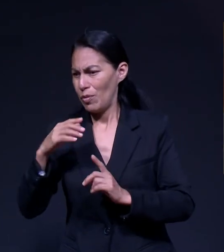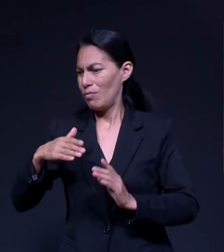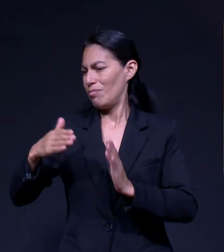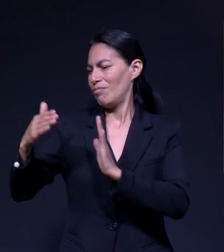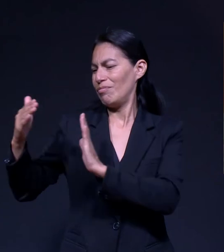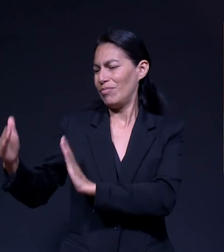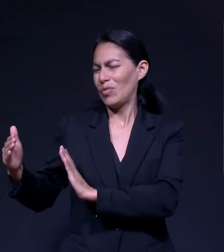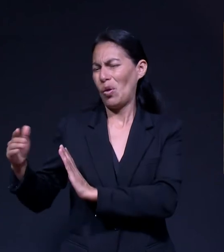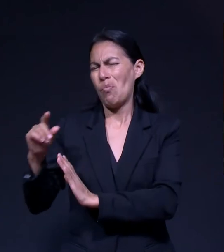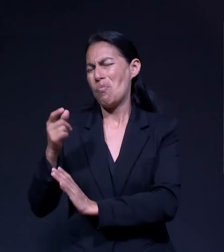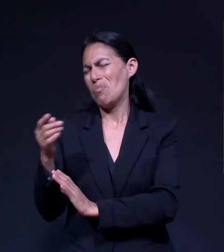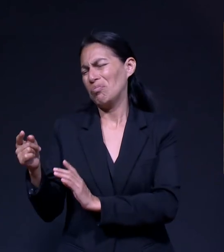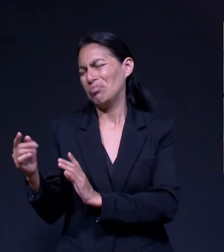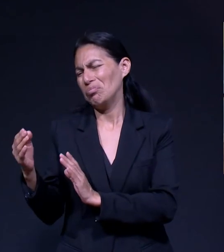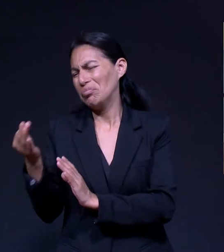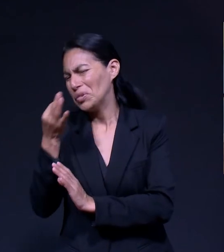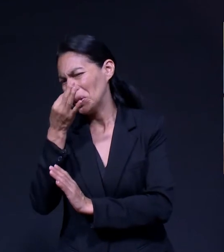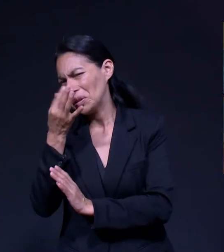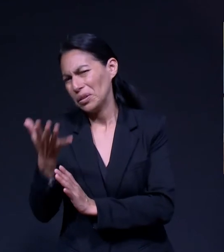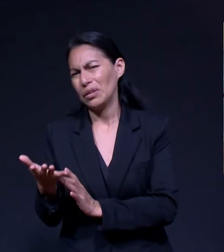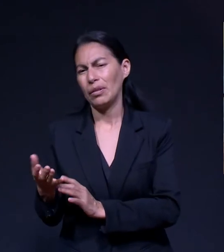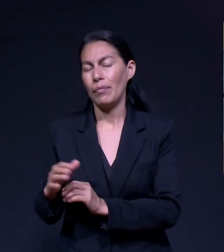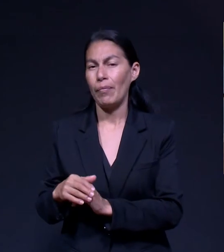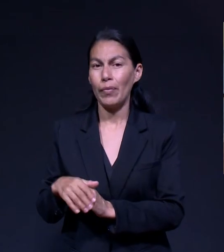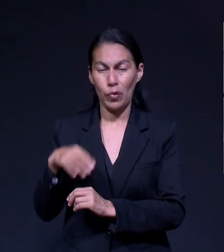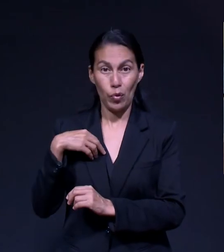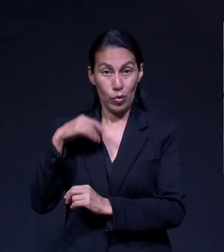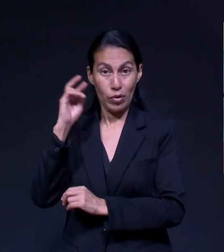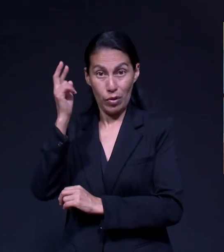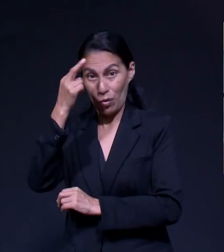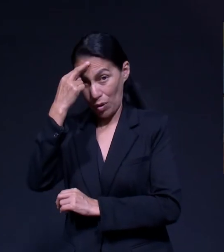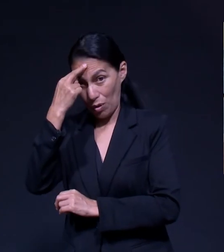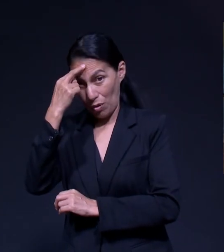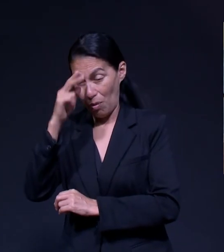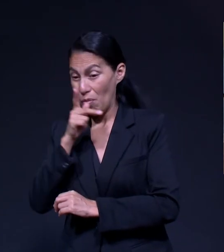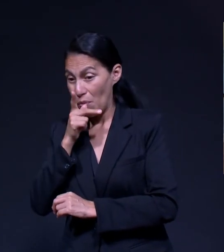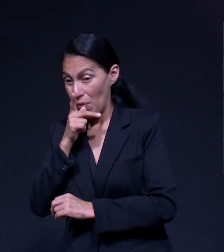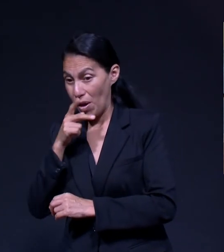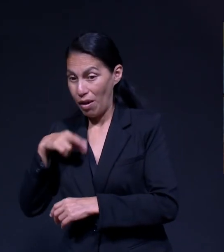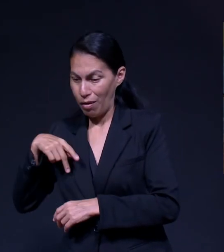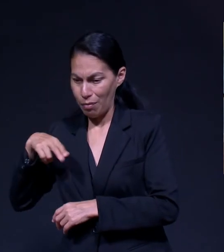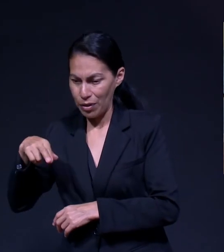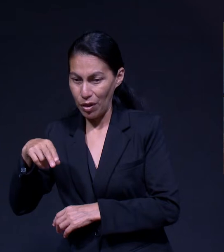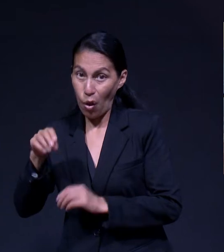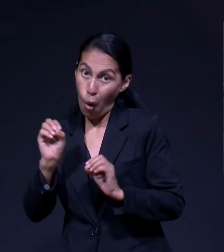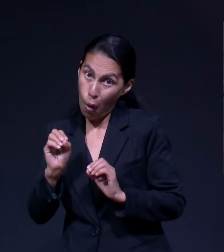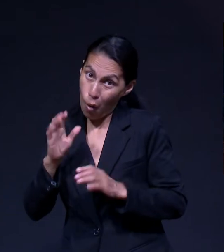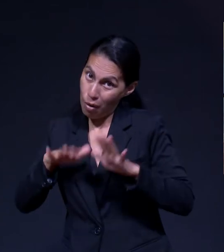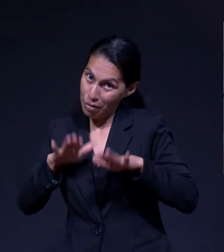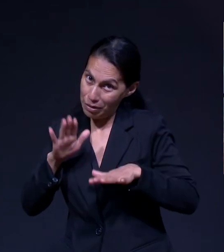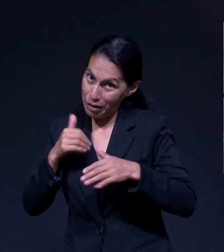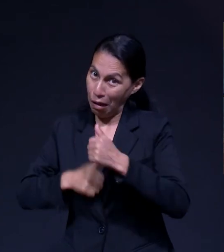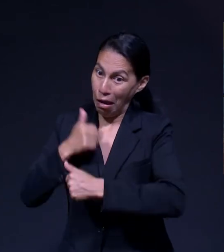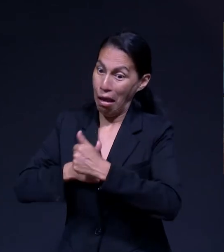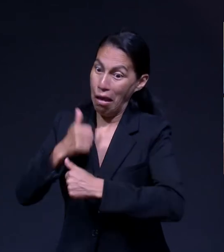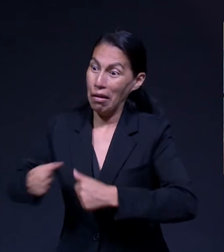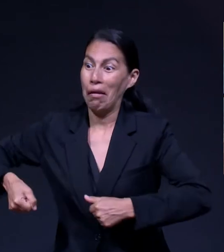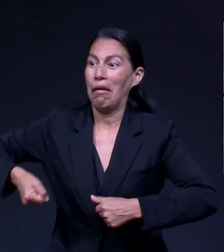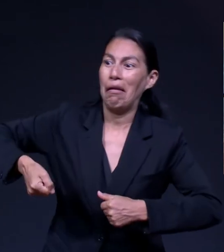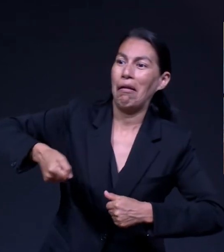cuadras Y yo hasta ahora Recuerdo Haber ido con mi papá Caminando O corriendo Cuando se necesitaba Pero yendo a la escuela